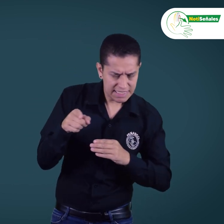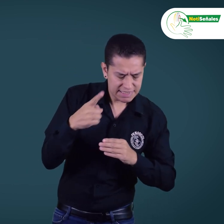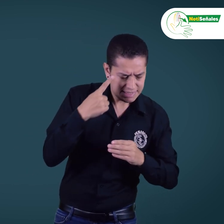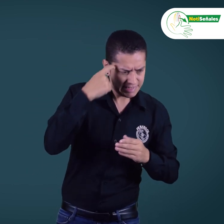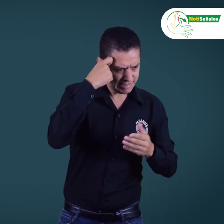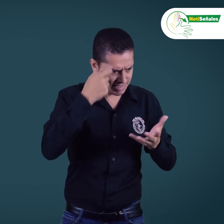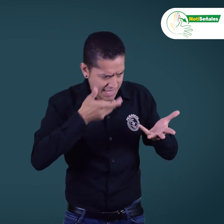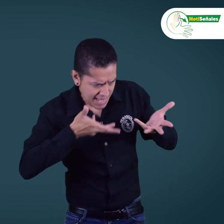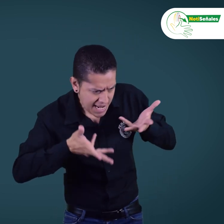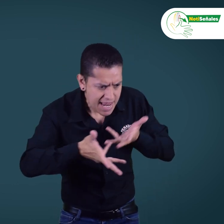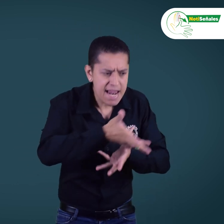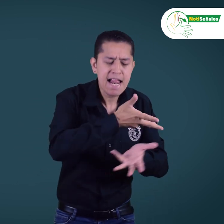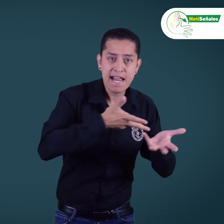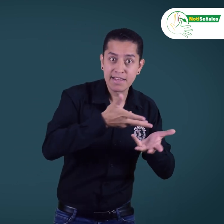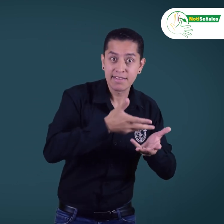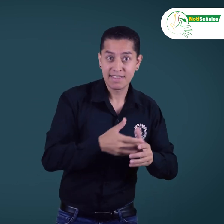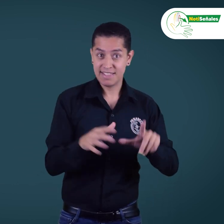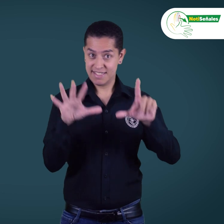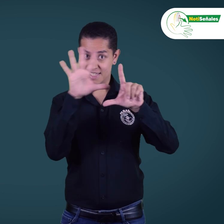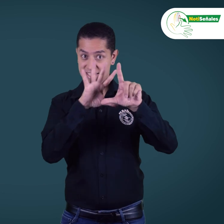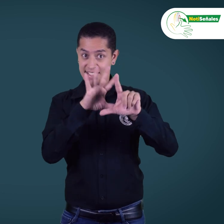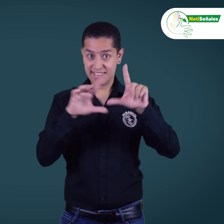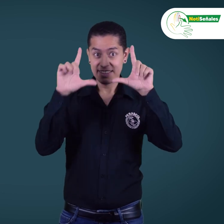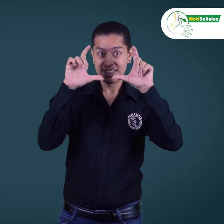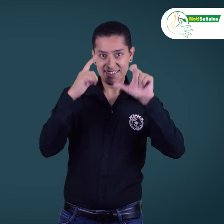Acá los dejo con algunas imágenes y videos de esta reunión.